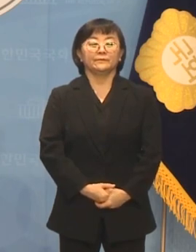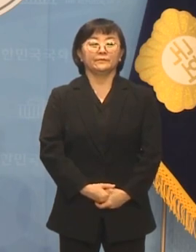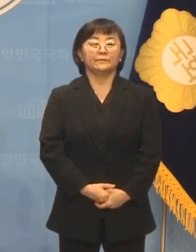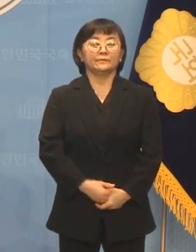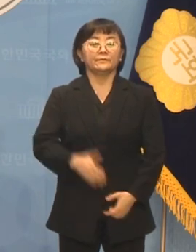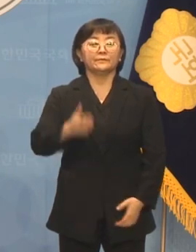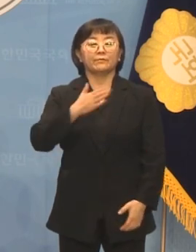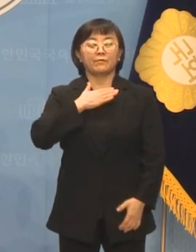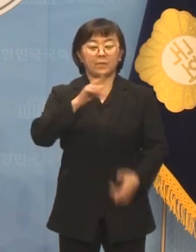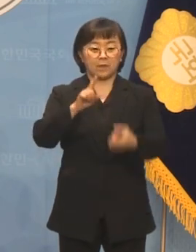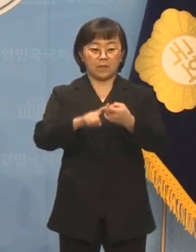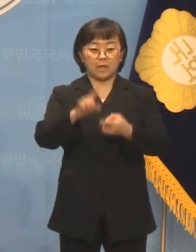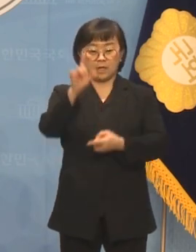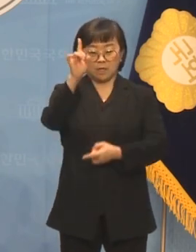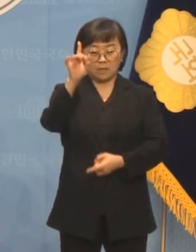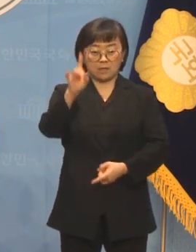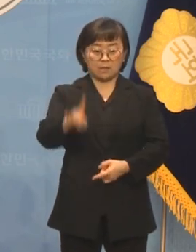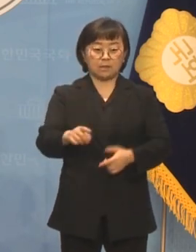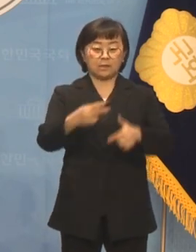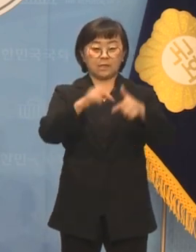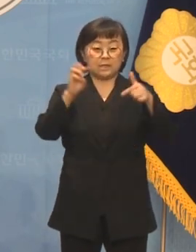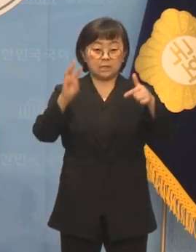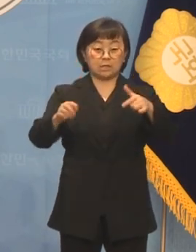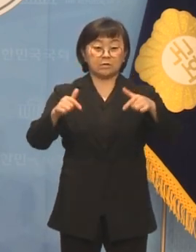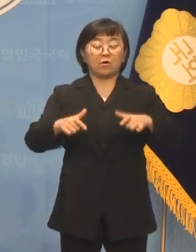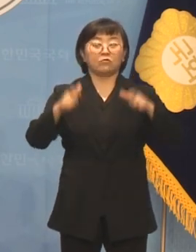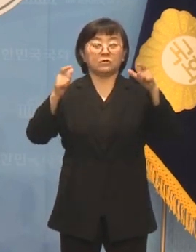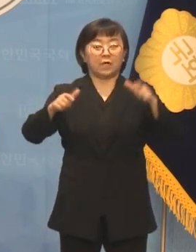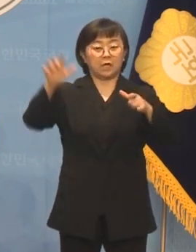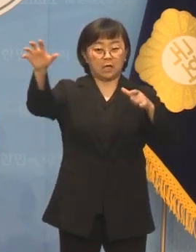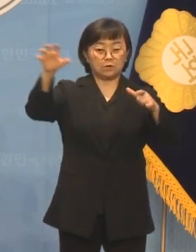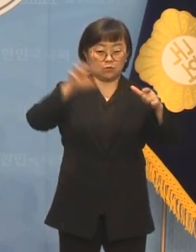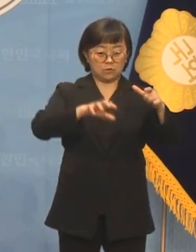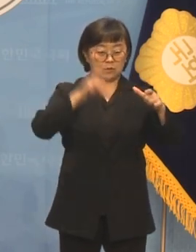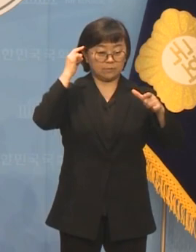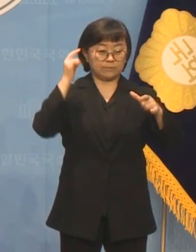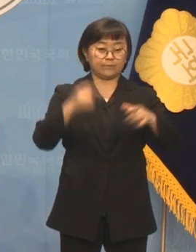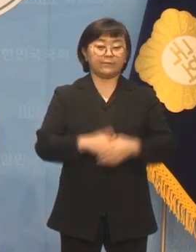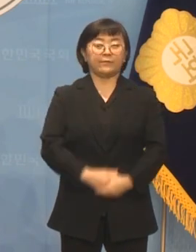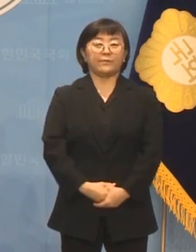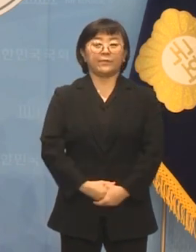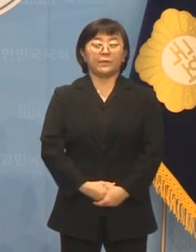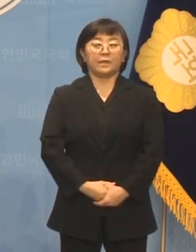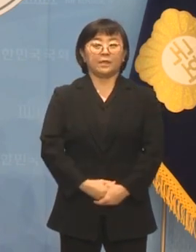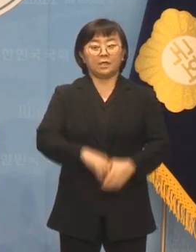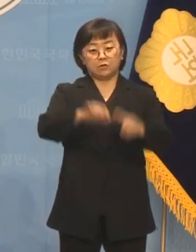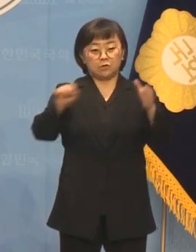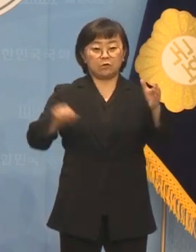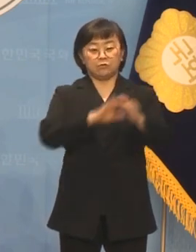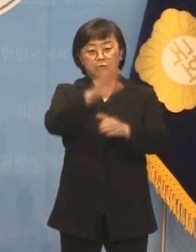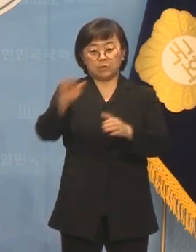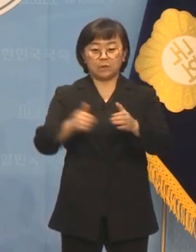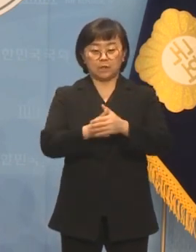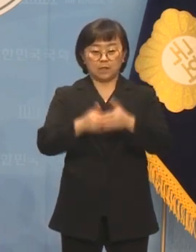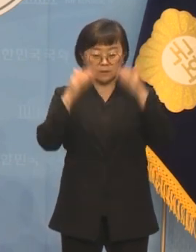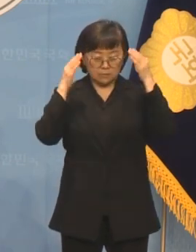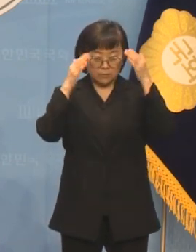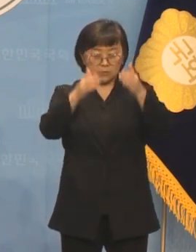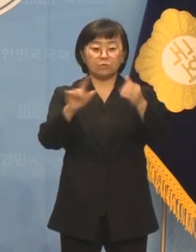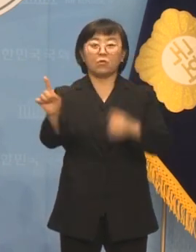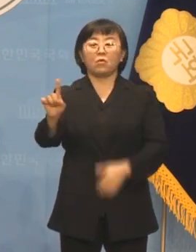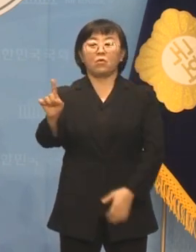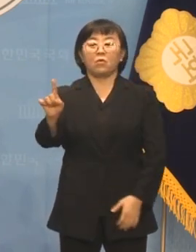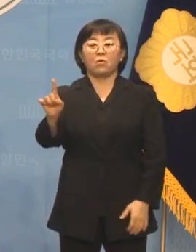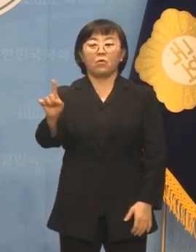저는 이것들을 하나하나 인천 서구울에 도입할 것입니다. 이 중에 우리가 가장 눈여겨보아야 할